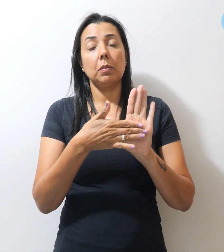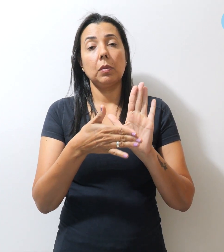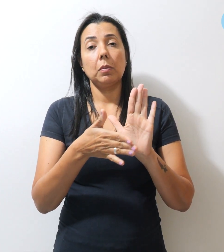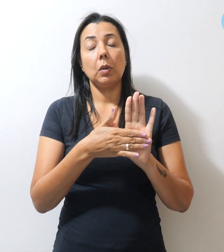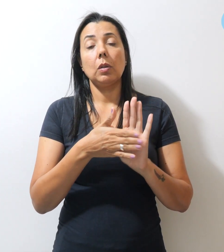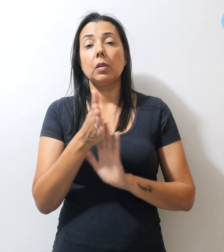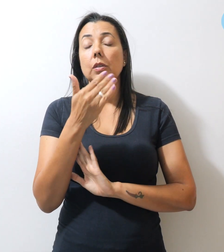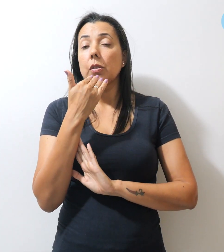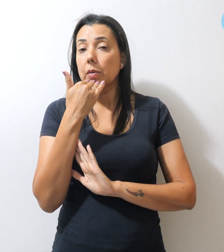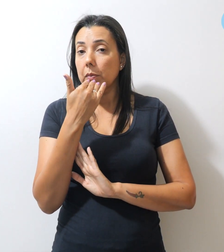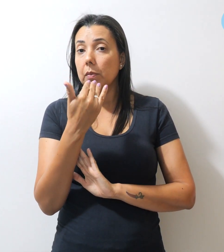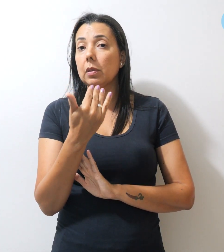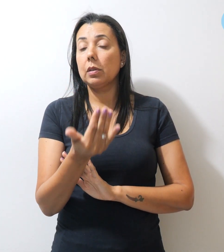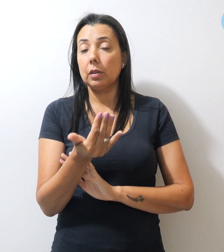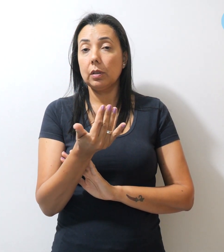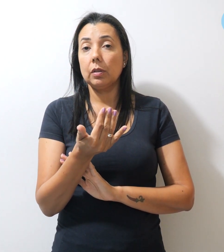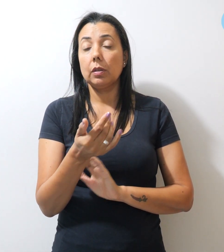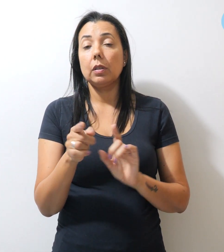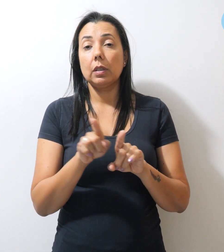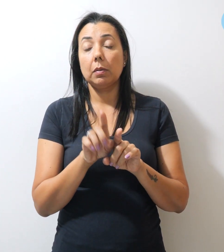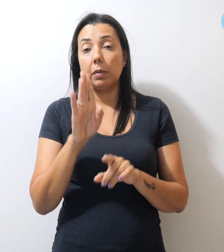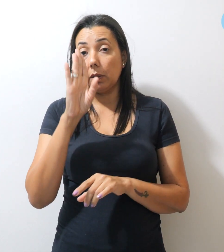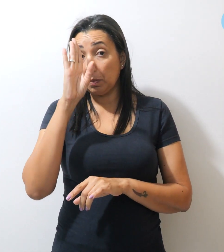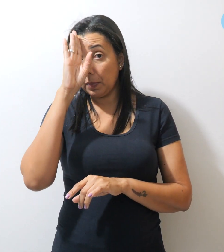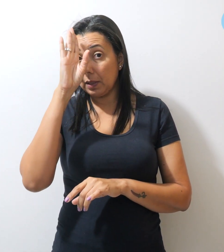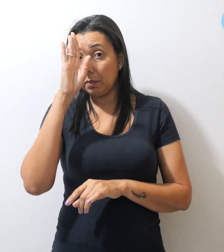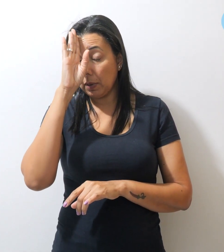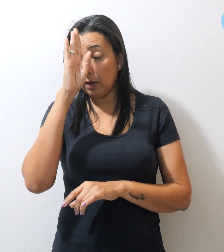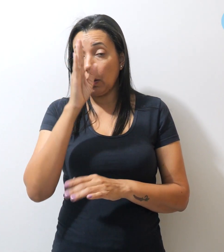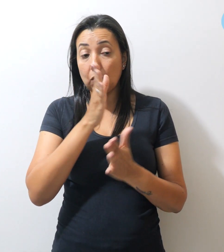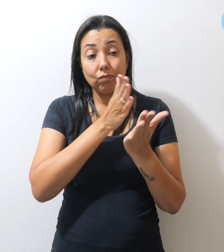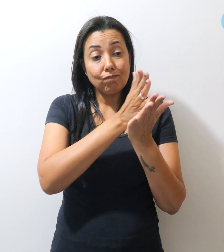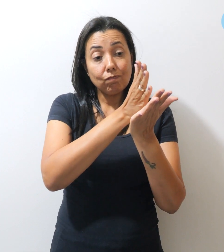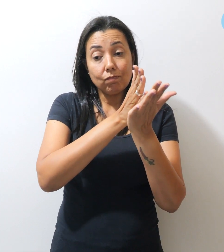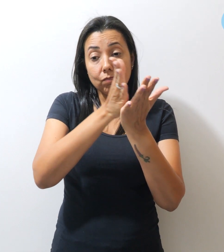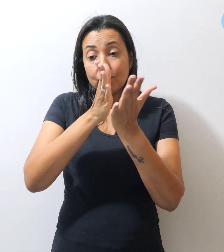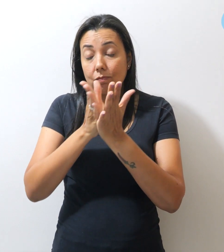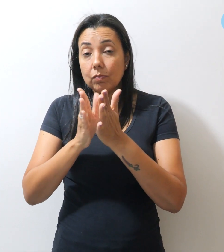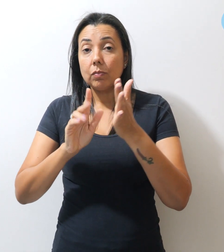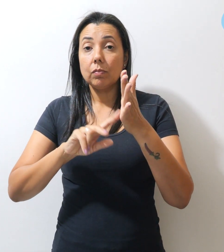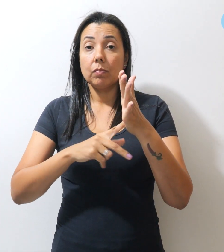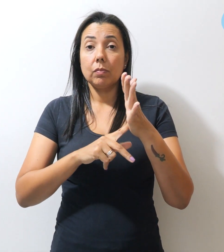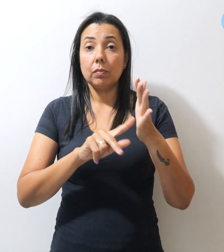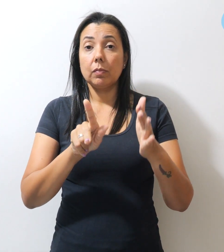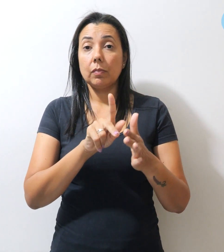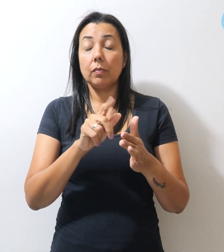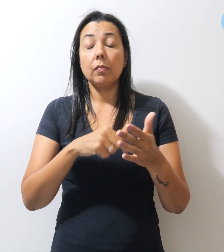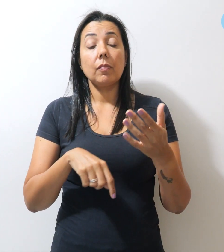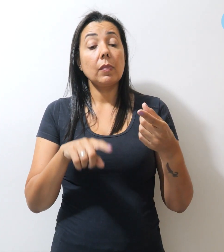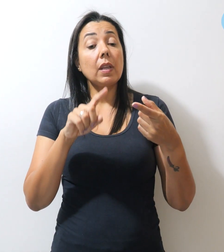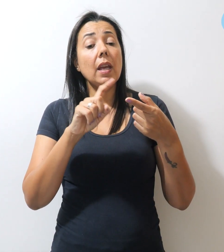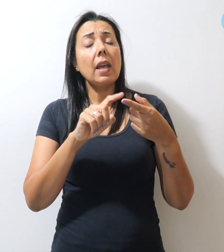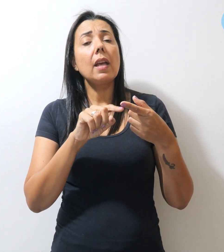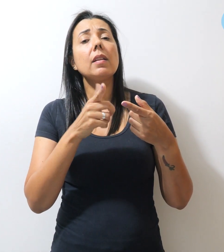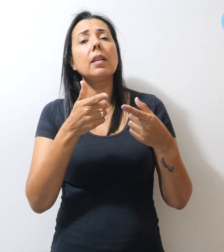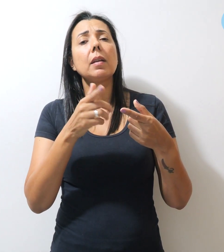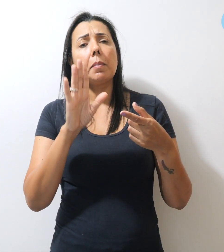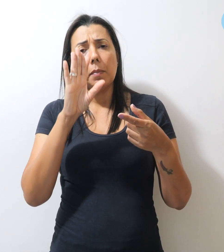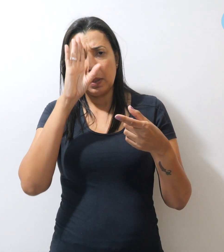reivindicações e dos princípios que norteiam o Simpro. Esse item é destaque central na